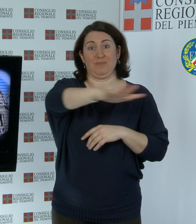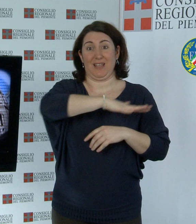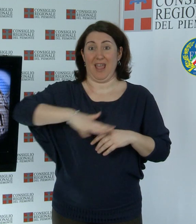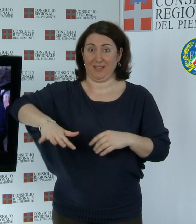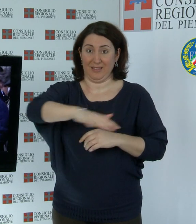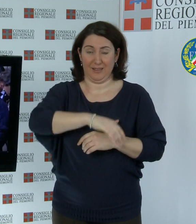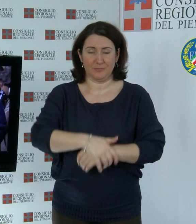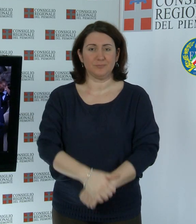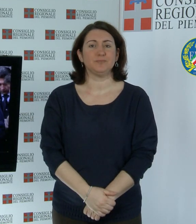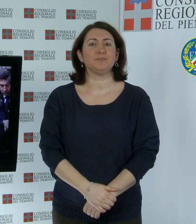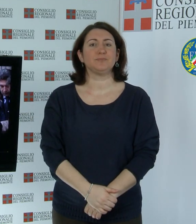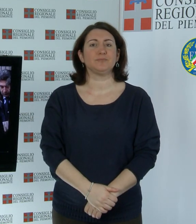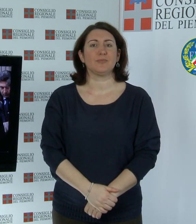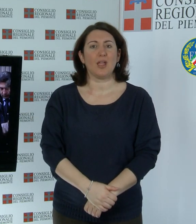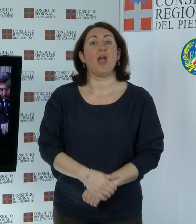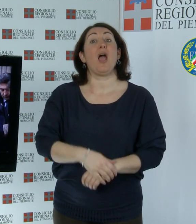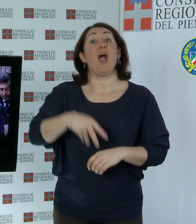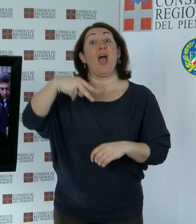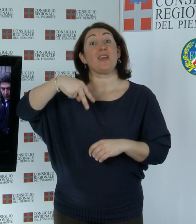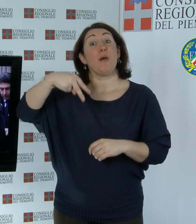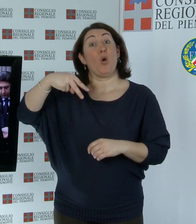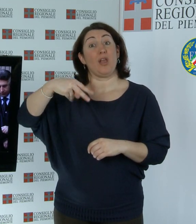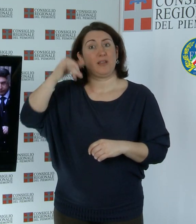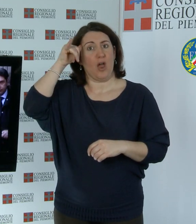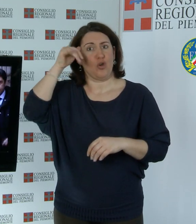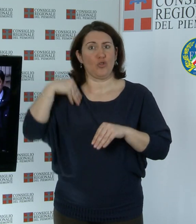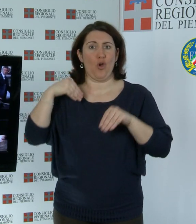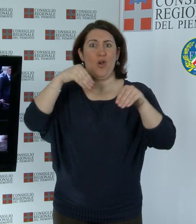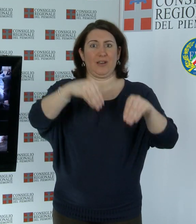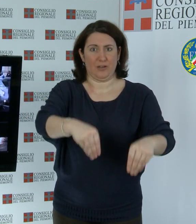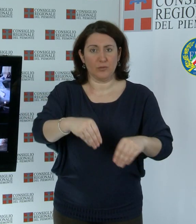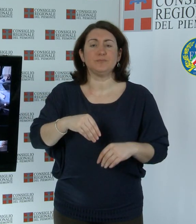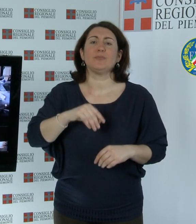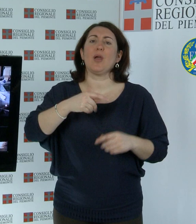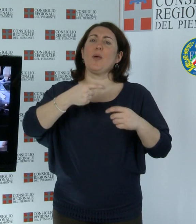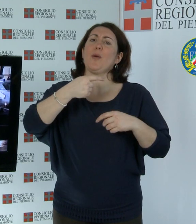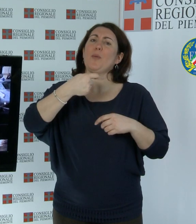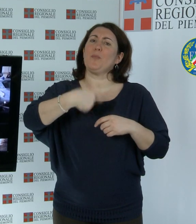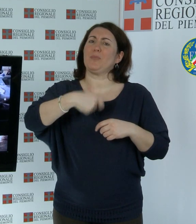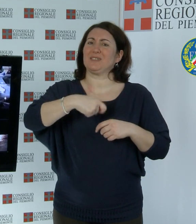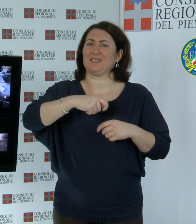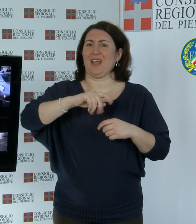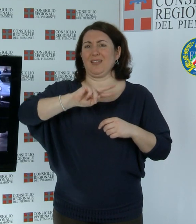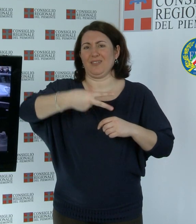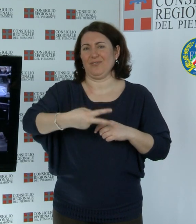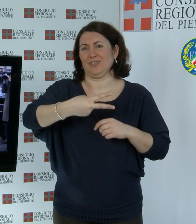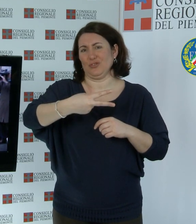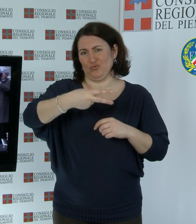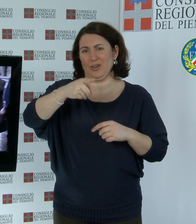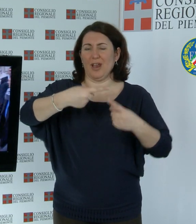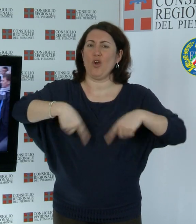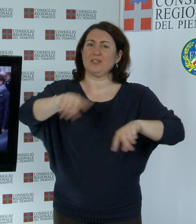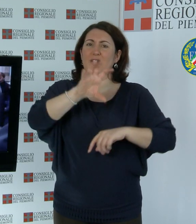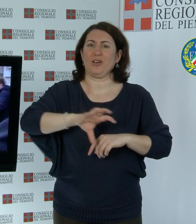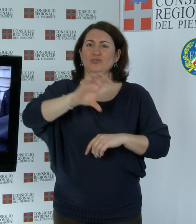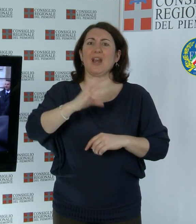Il presidente del Consiglio regionale Valerio Cattaneo ha incontrato il capo dello Stato Giorgio Napolitano il 6 marzo a Torino in occasione